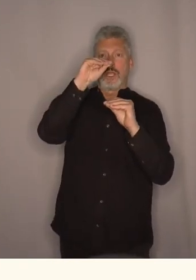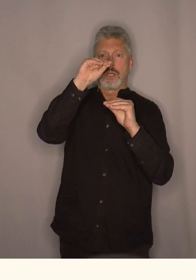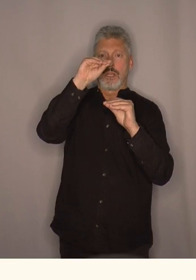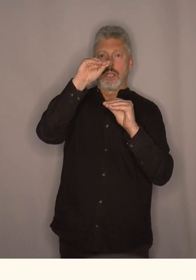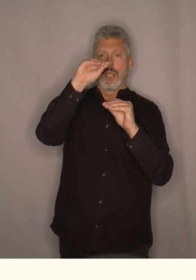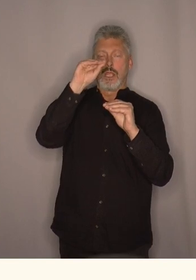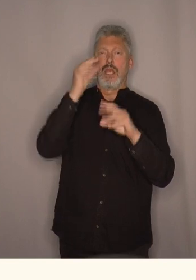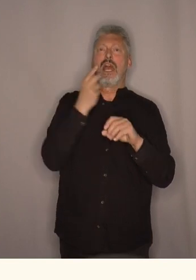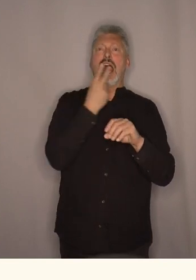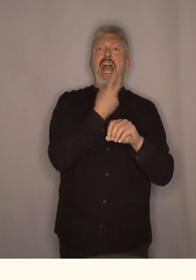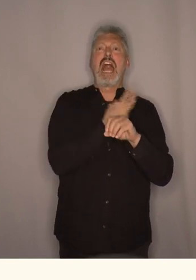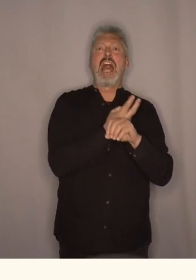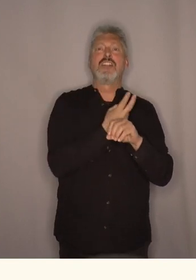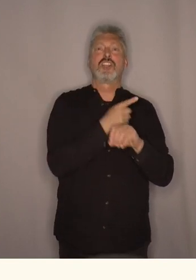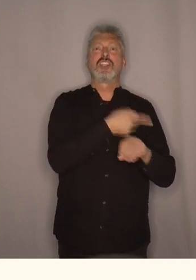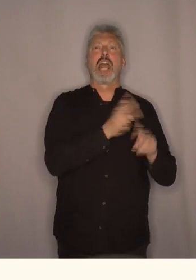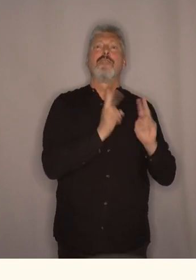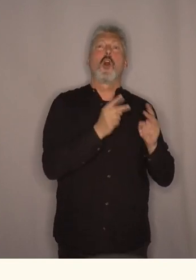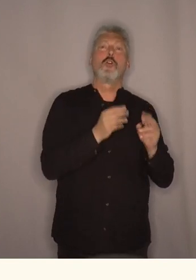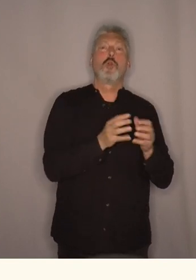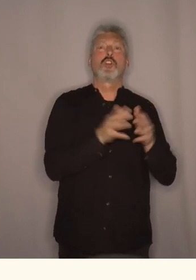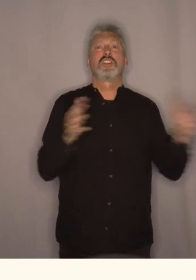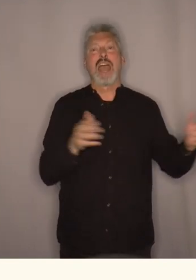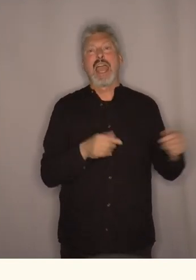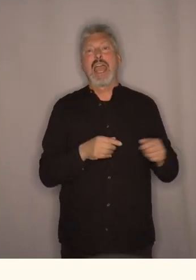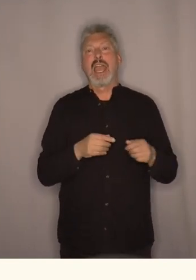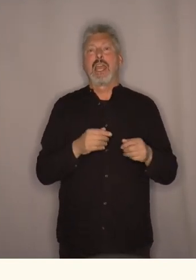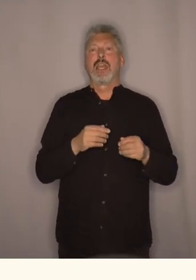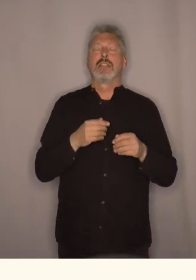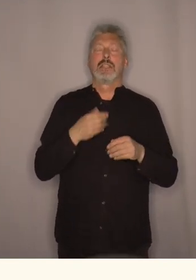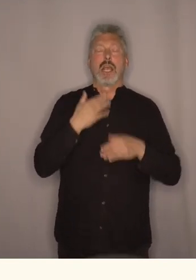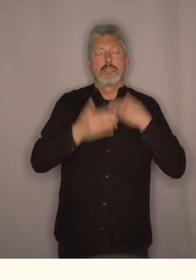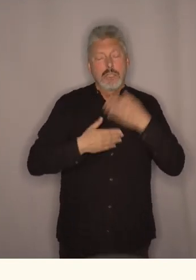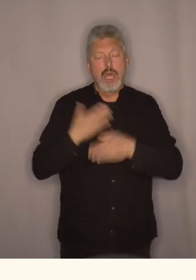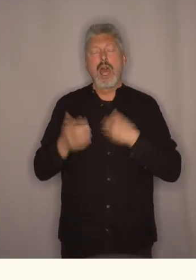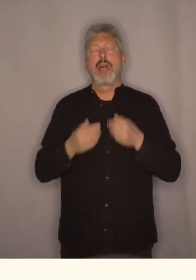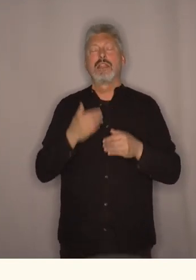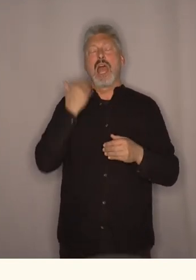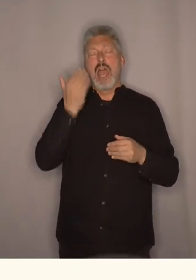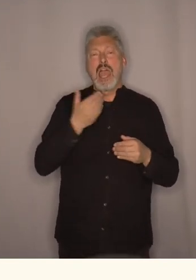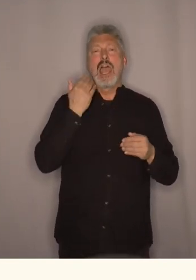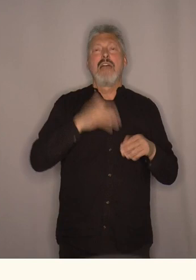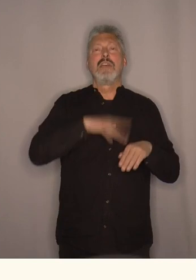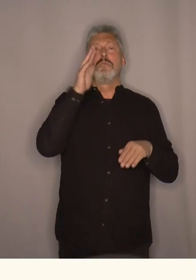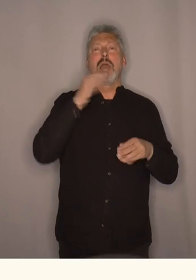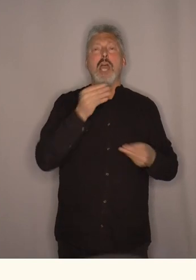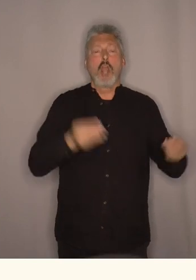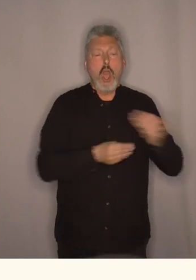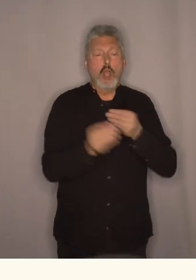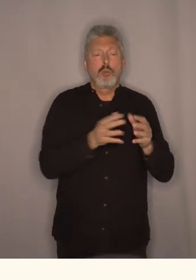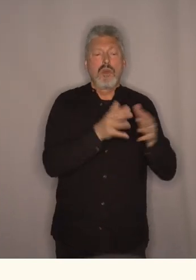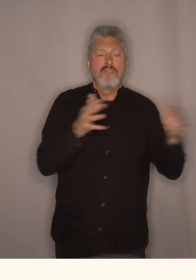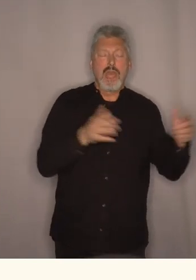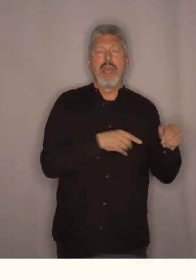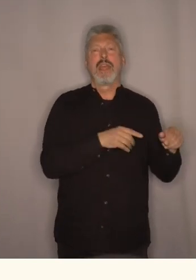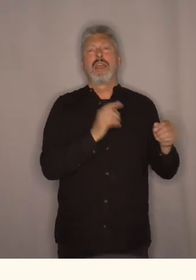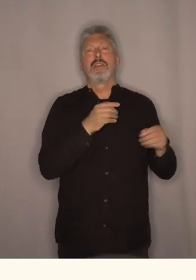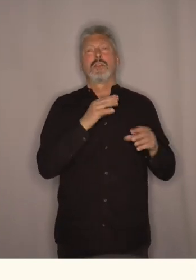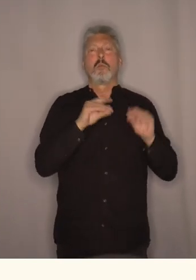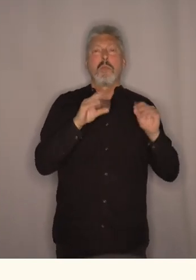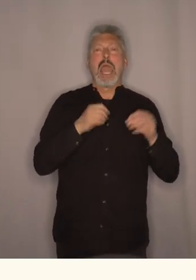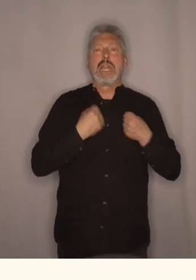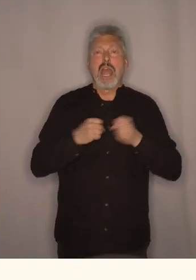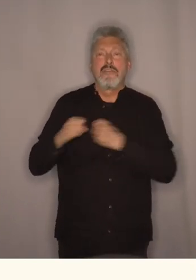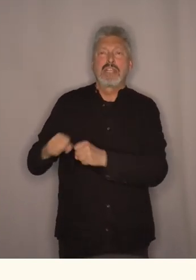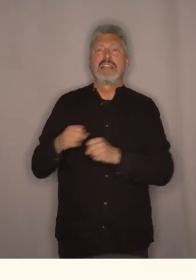til forbruksvekst, til stadig evig mer økonomisk vekst og til stadig mer effektivisering